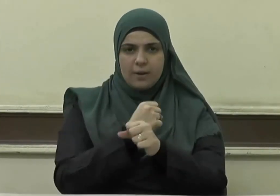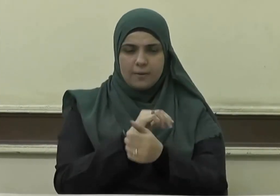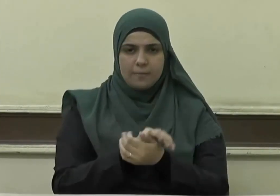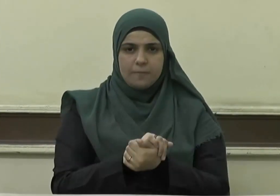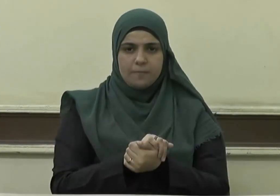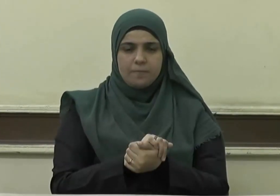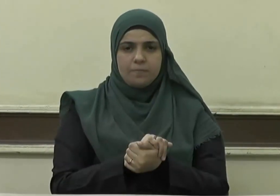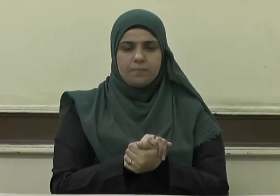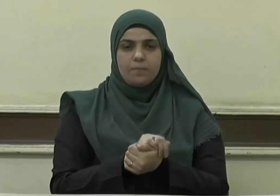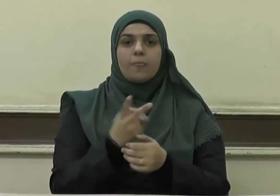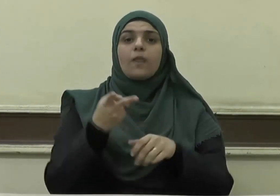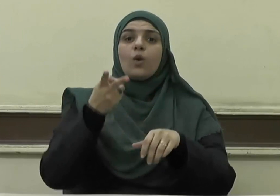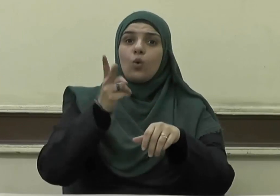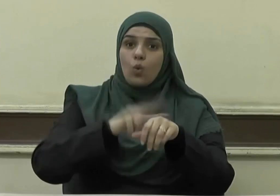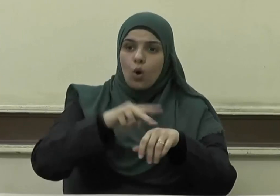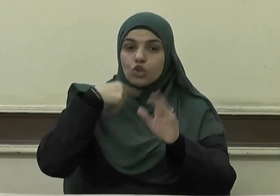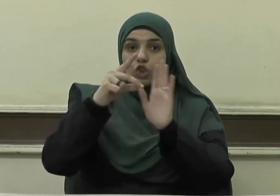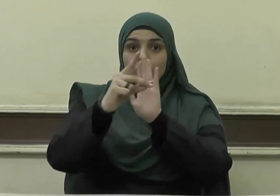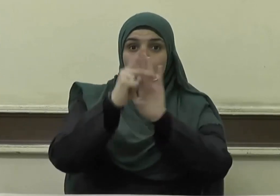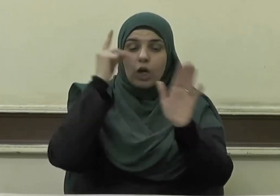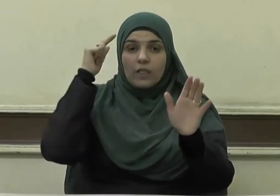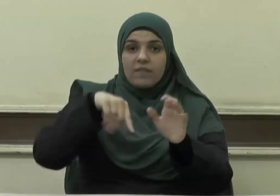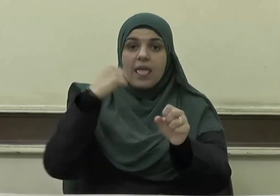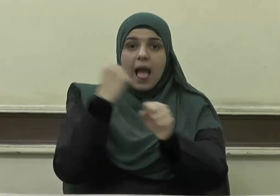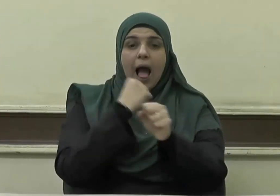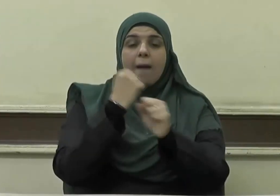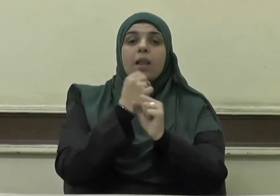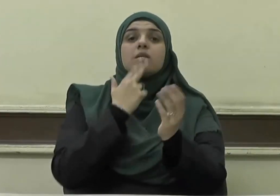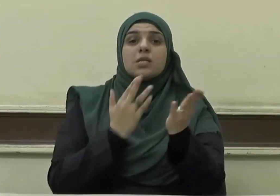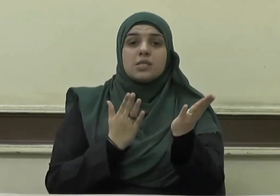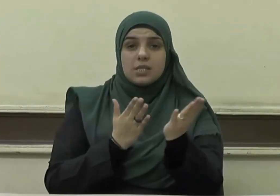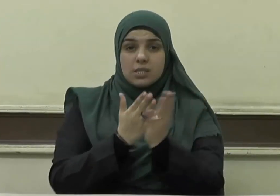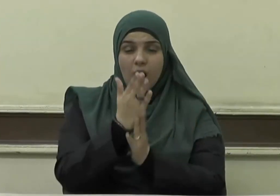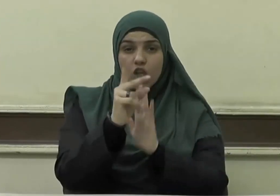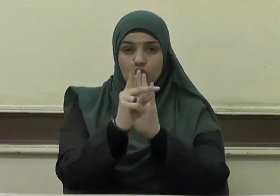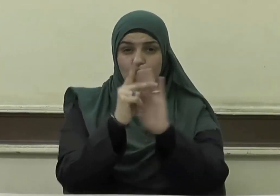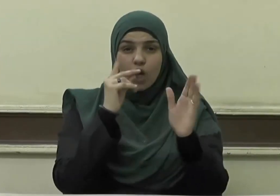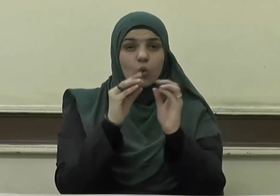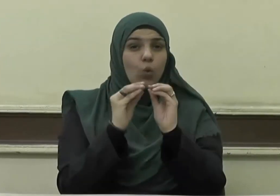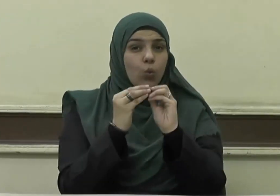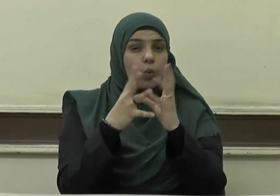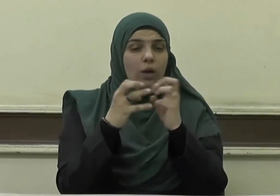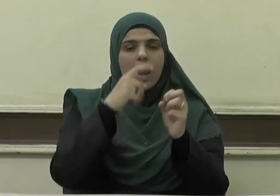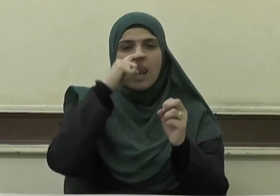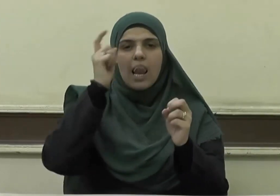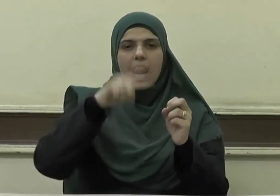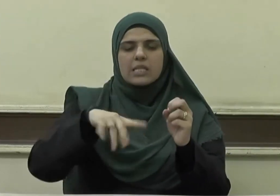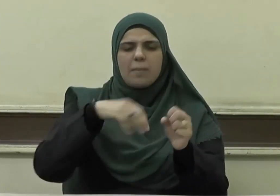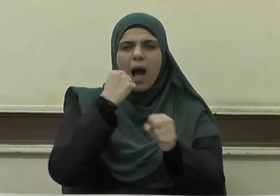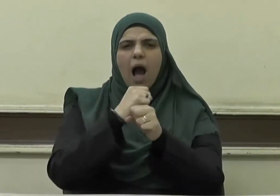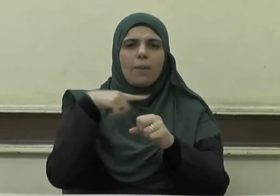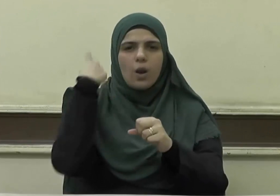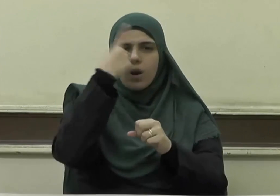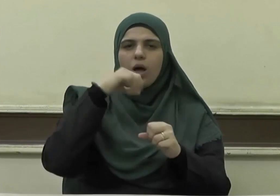ويشترط في العمل الصالح أن يكون خالصا لله